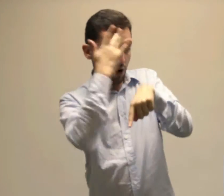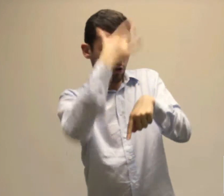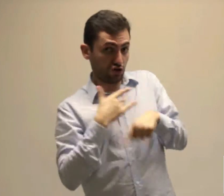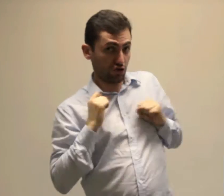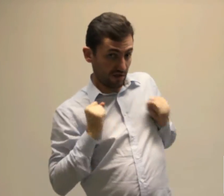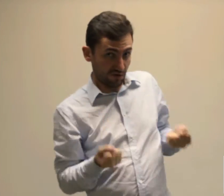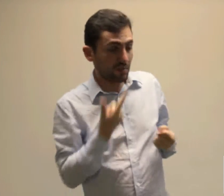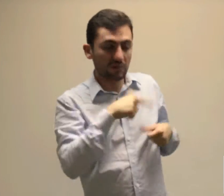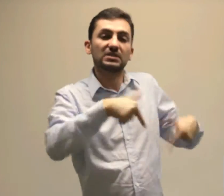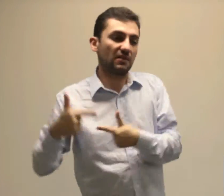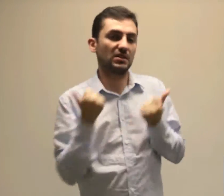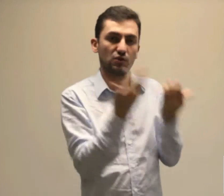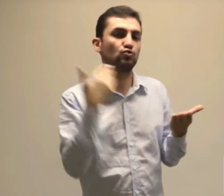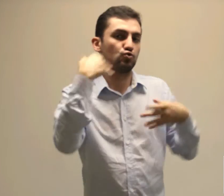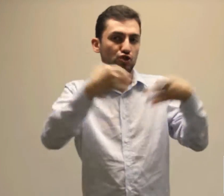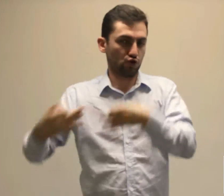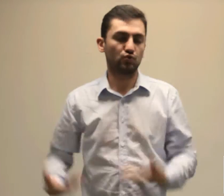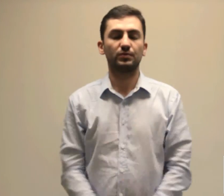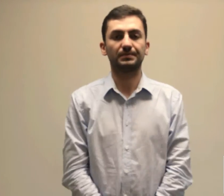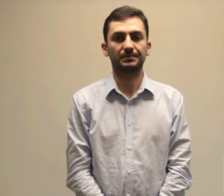na prestação de serviços da assistência jurídica.